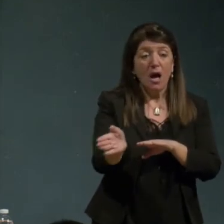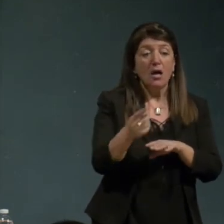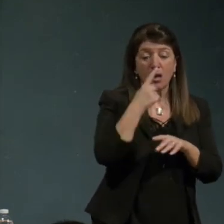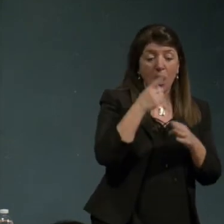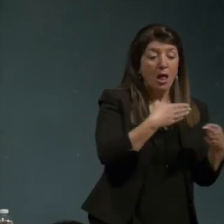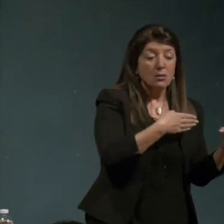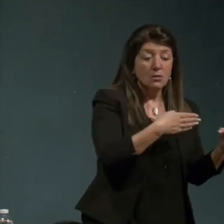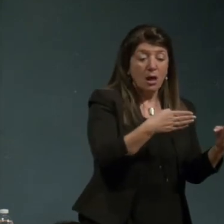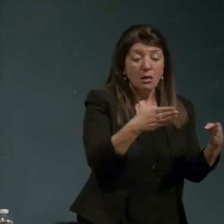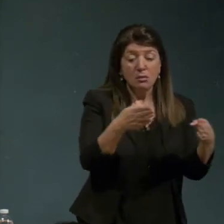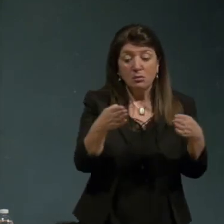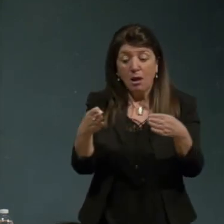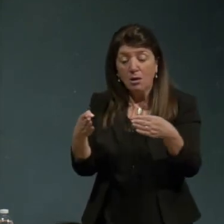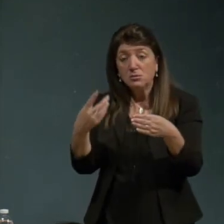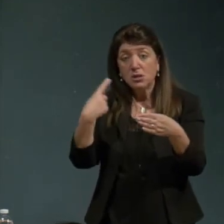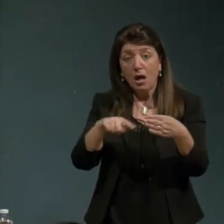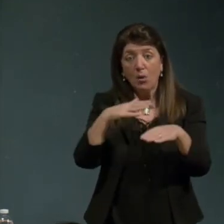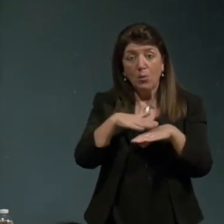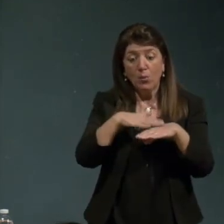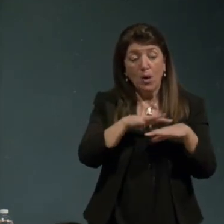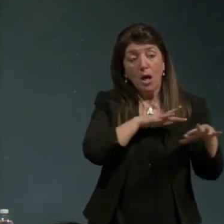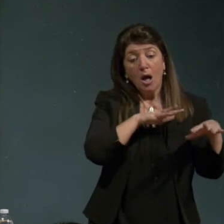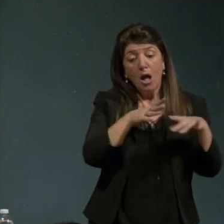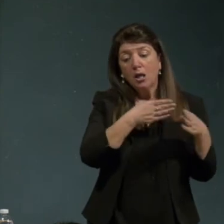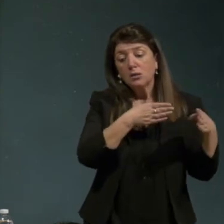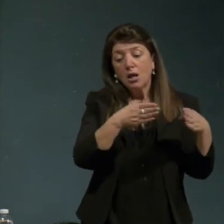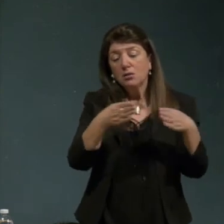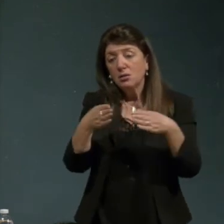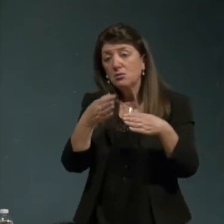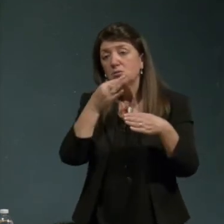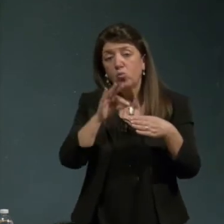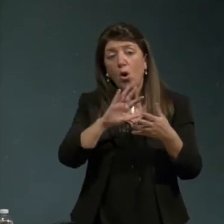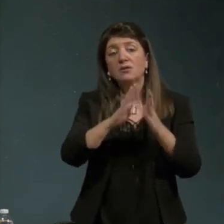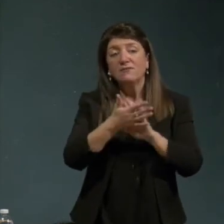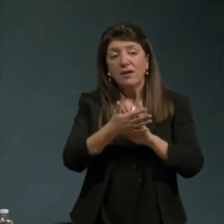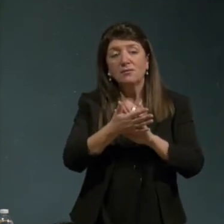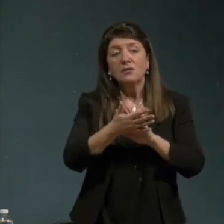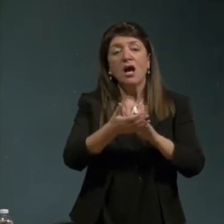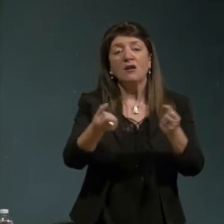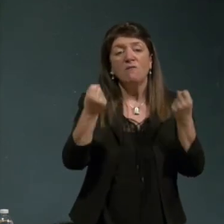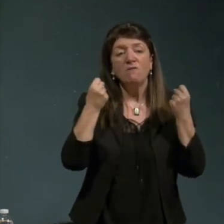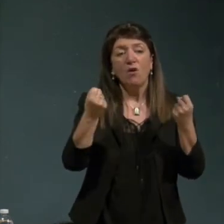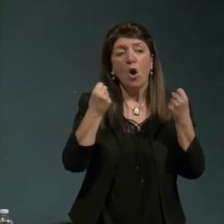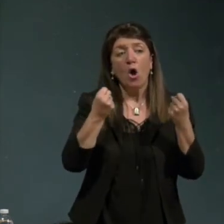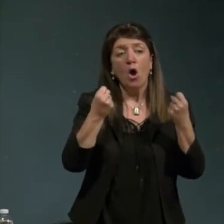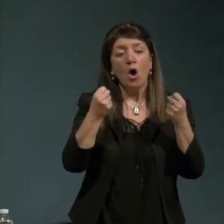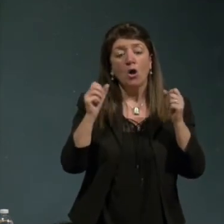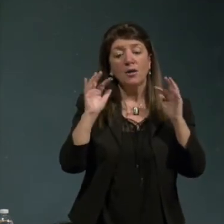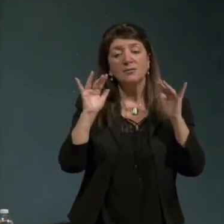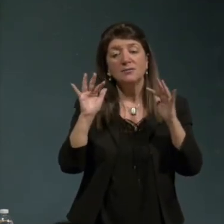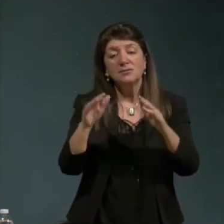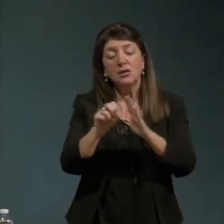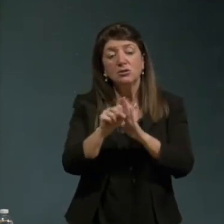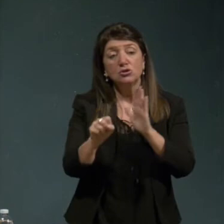può diventare una forza storica importante e questo è la cosa che dobbiamo